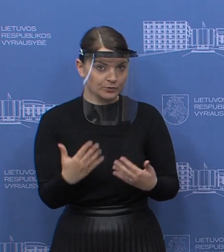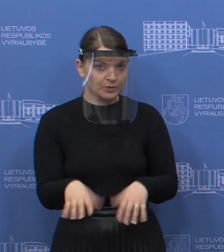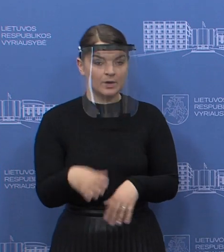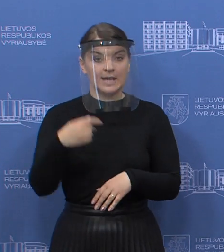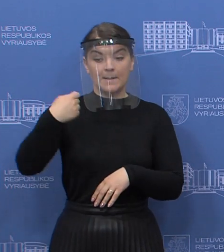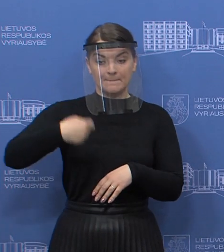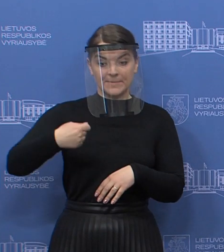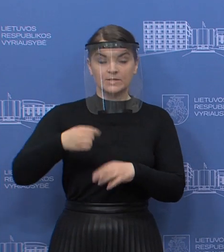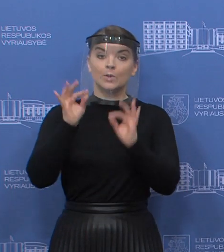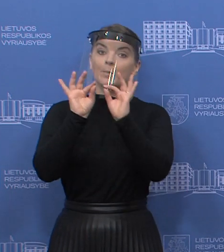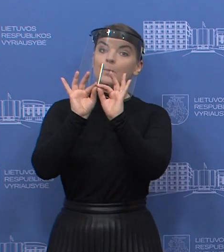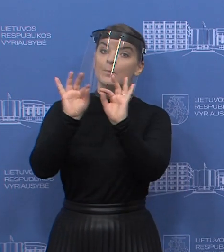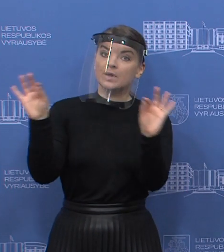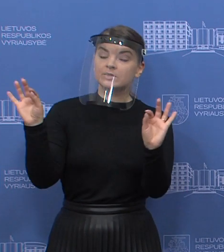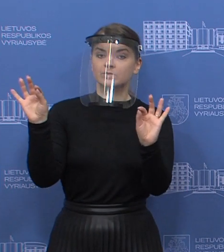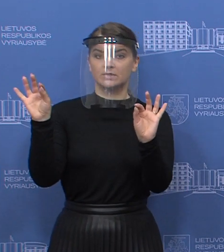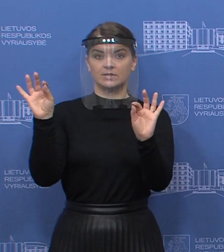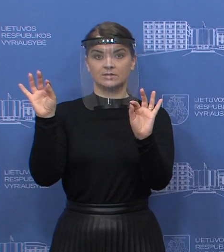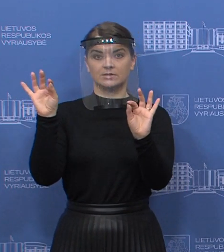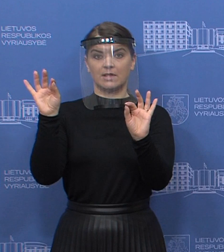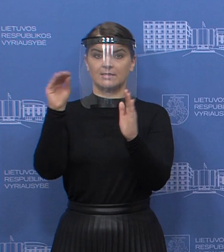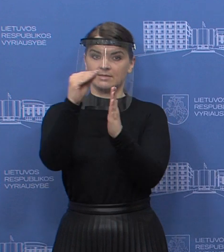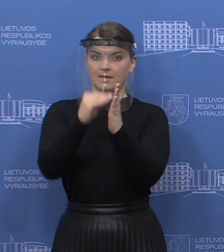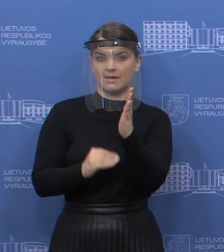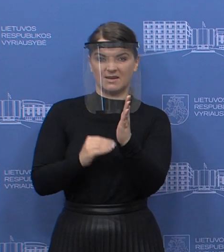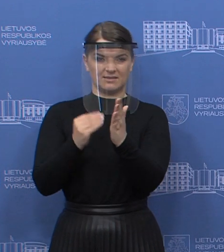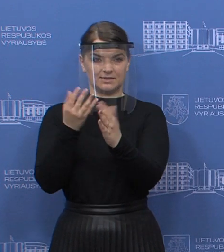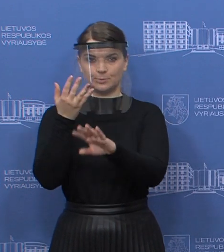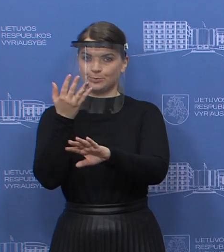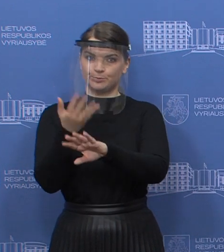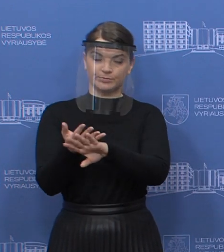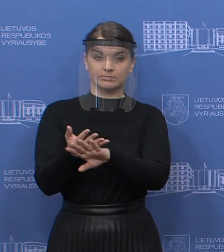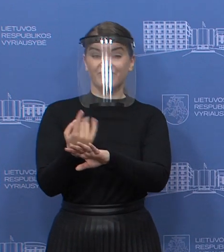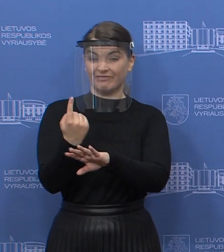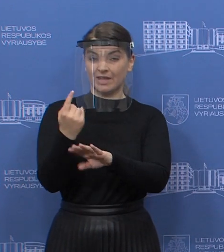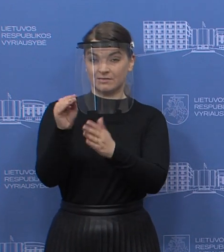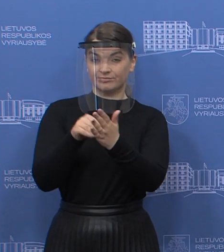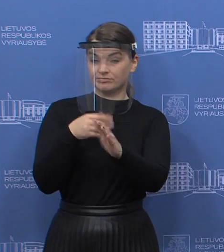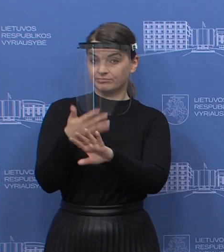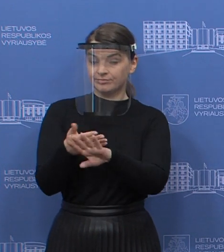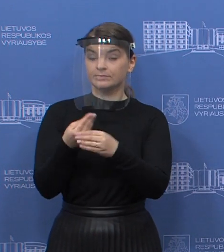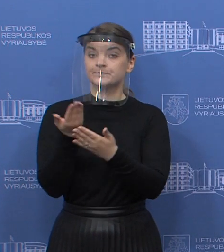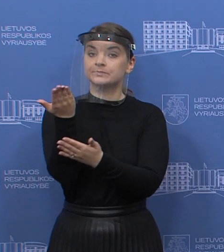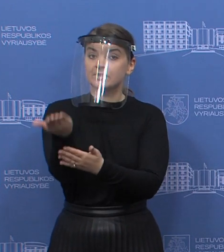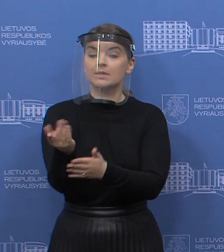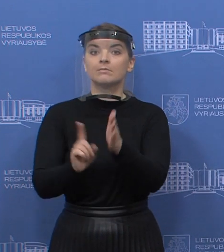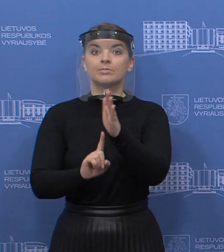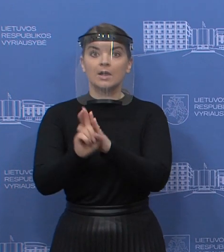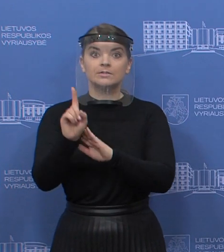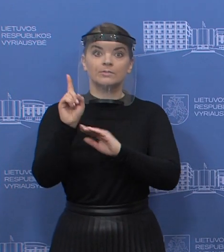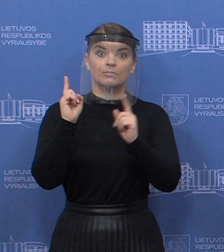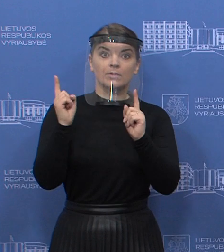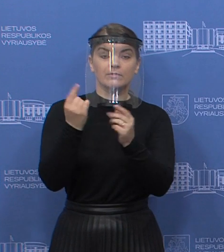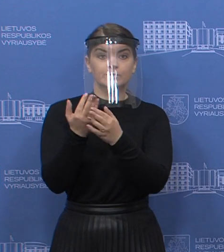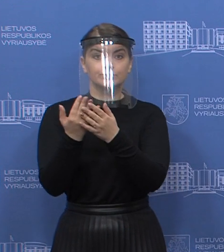prezidentūra pateikė netinkamai suformuotus dekretus arba tikslio vieną dekretą ir tai tos grėsmės buvo ir tada įsakytos, kad